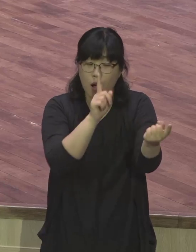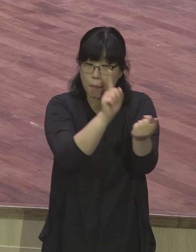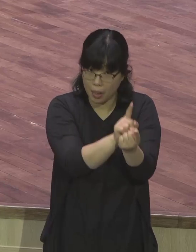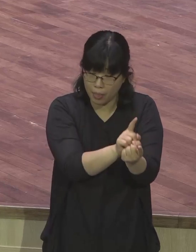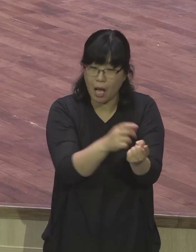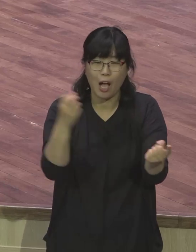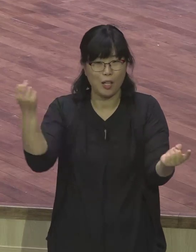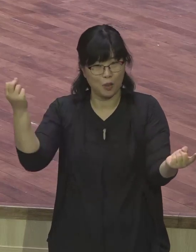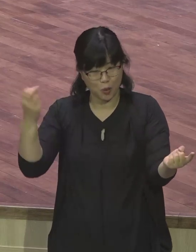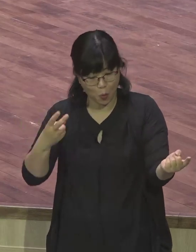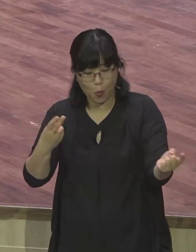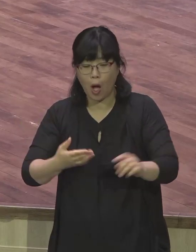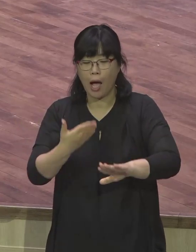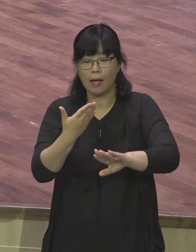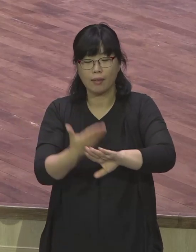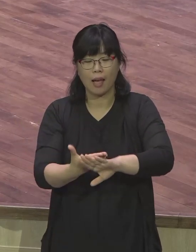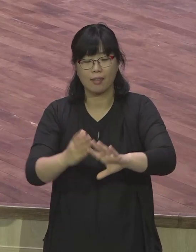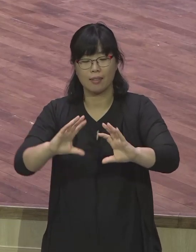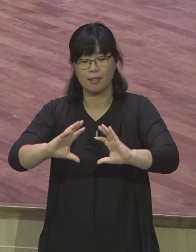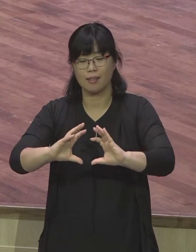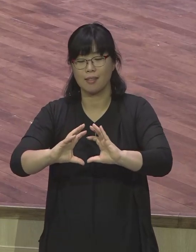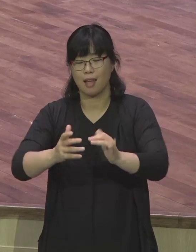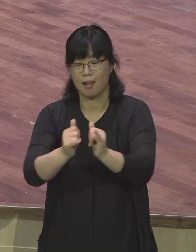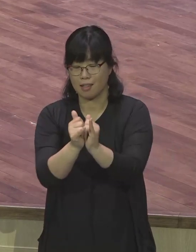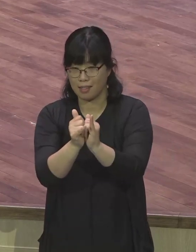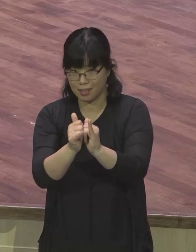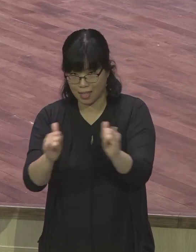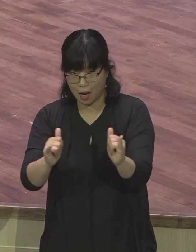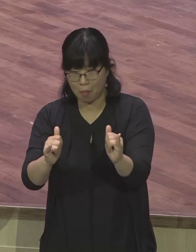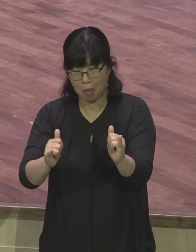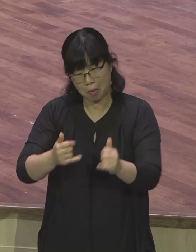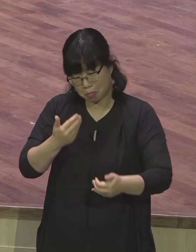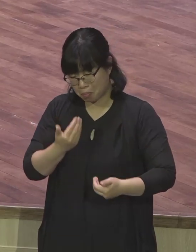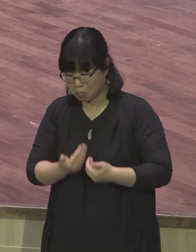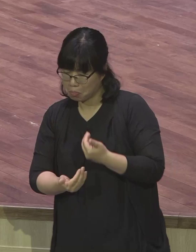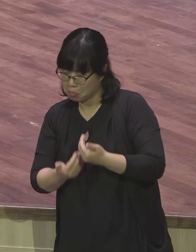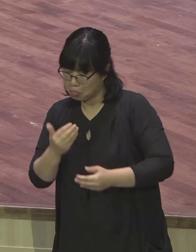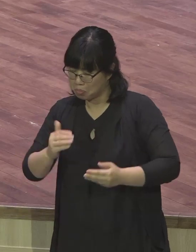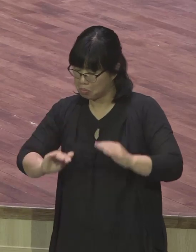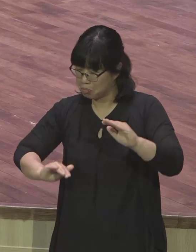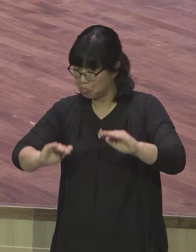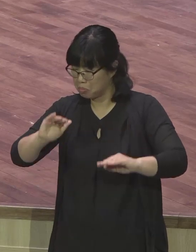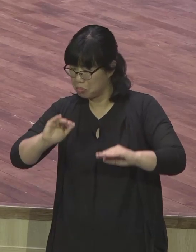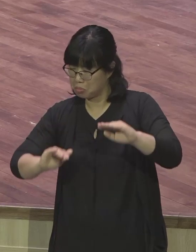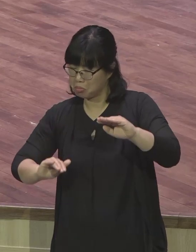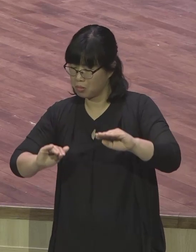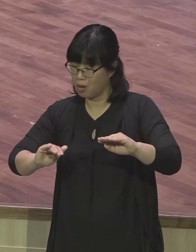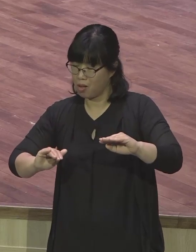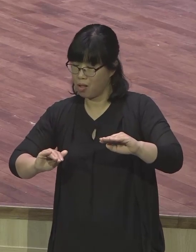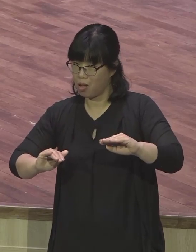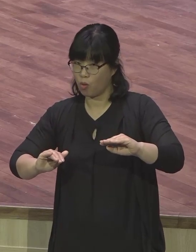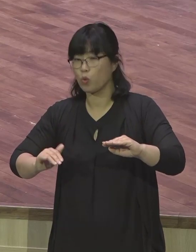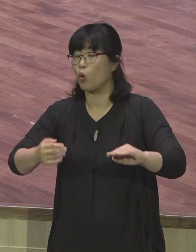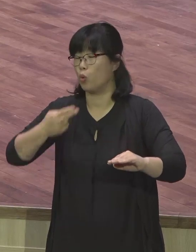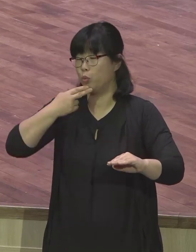왜냐하면 만약에 아나니아의 마음 속에 이방인들의 이반들에게 복음을 전해야 된다는 마음이 없었다면